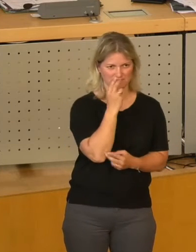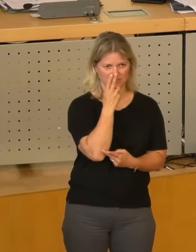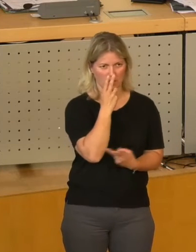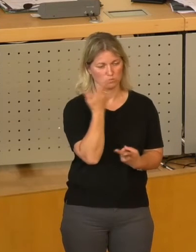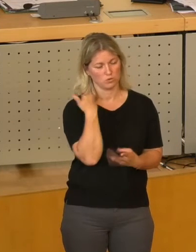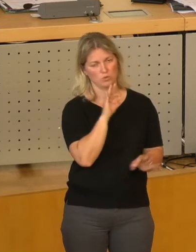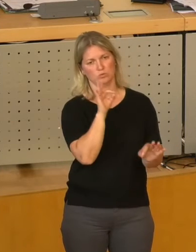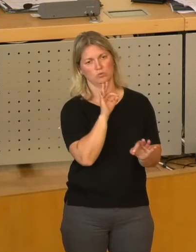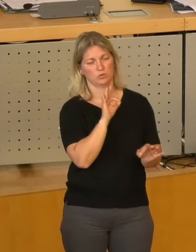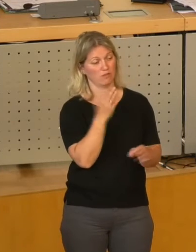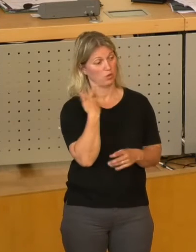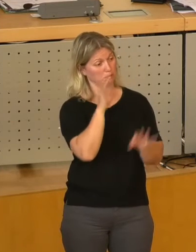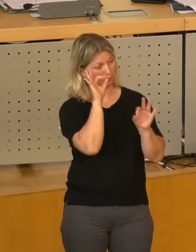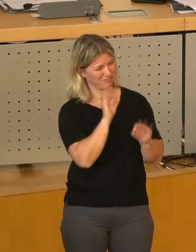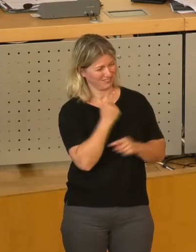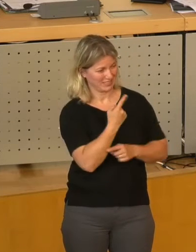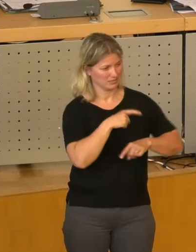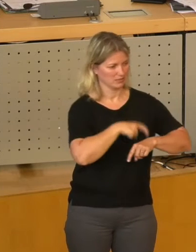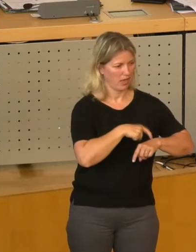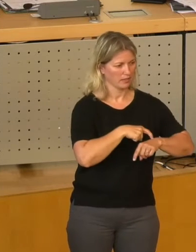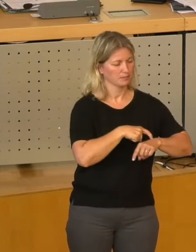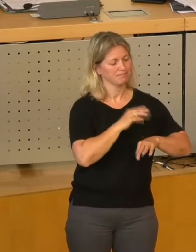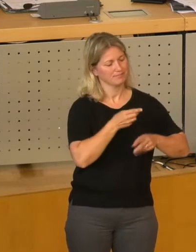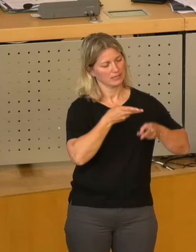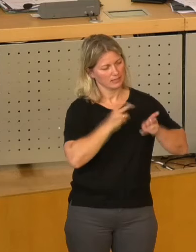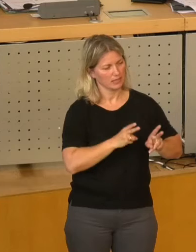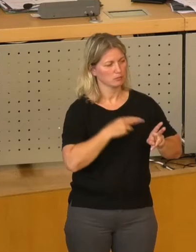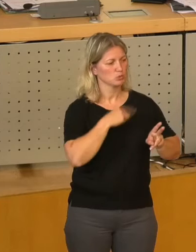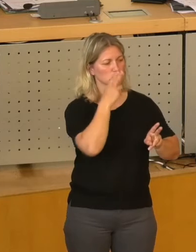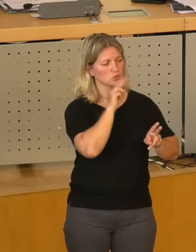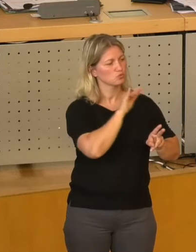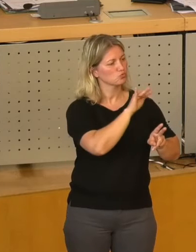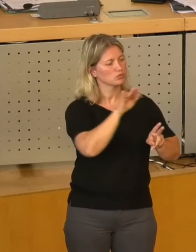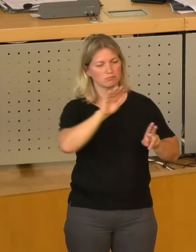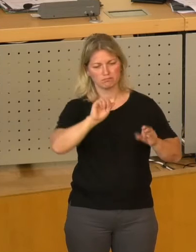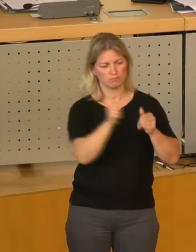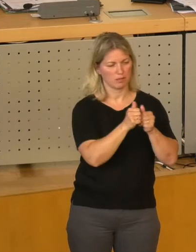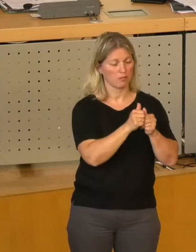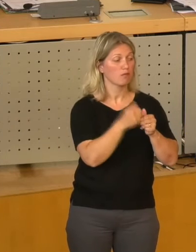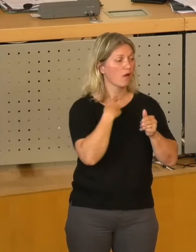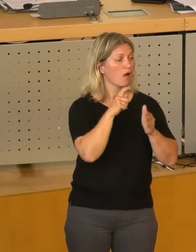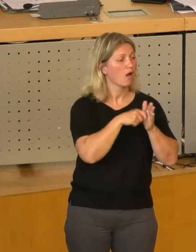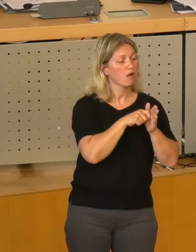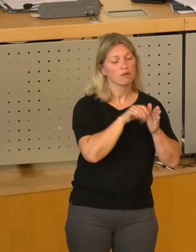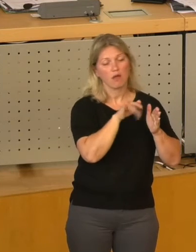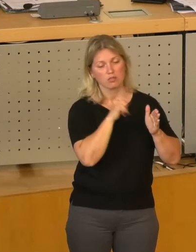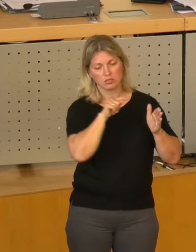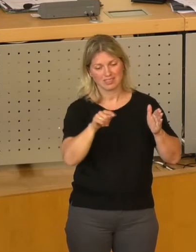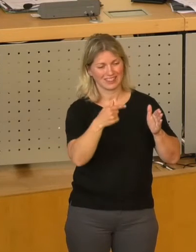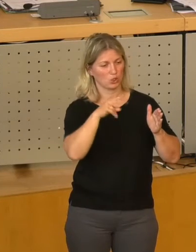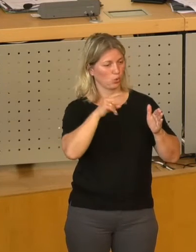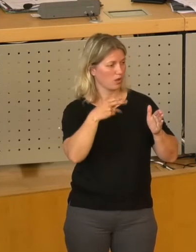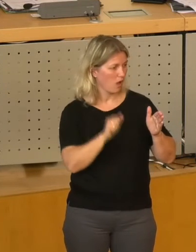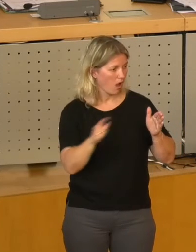glaube, es war richtig für den Zeitpunkt damals, sich auch strategische Partner, war ja nicht nur die Tüger, wir hatten ja zwischendurch noch weitere strategische Partner,